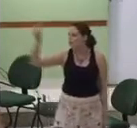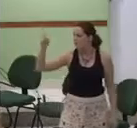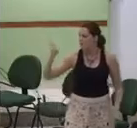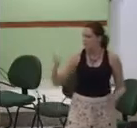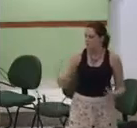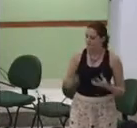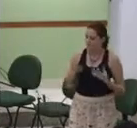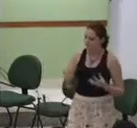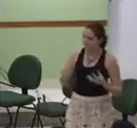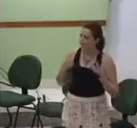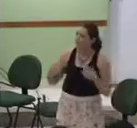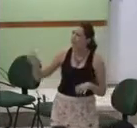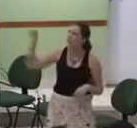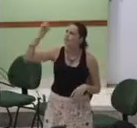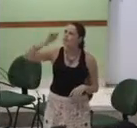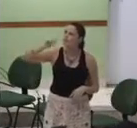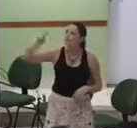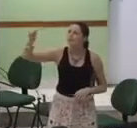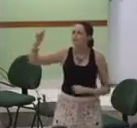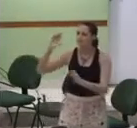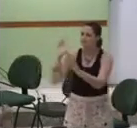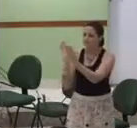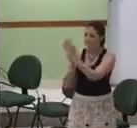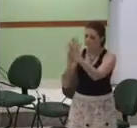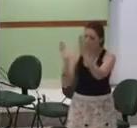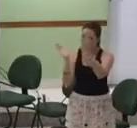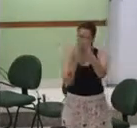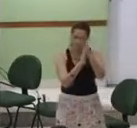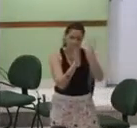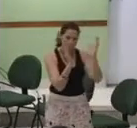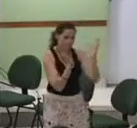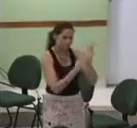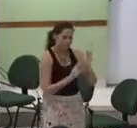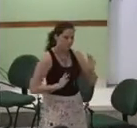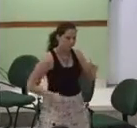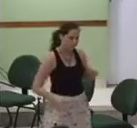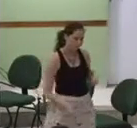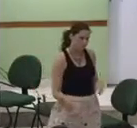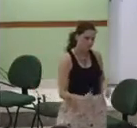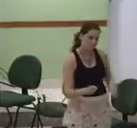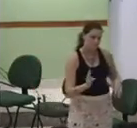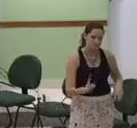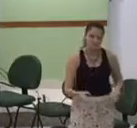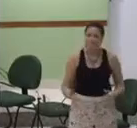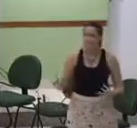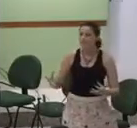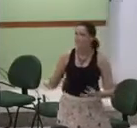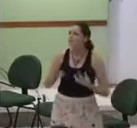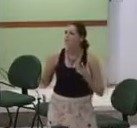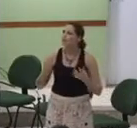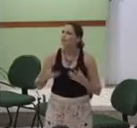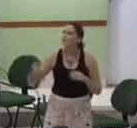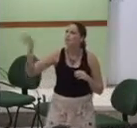adorar-te, sempre mais e mais É adorar-te,